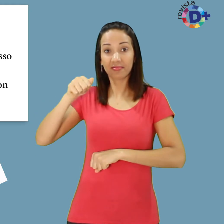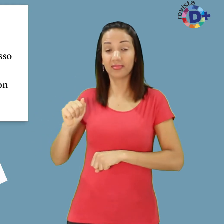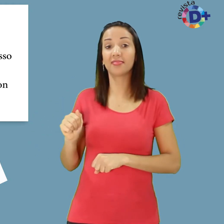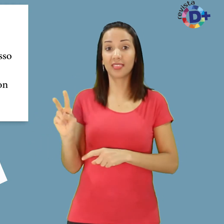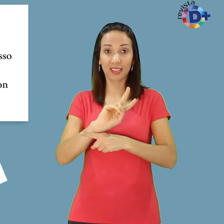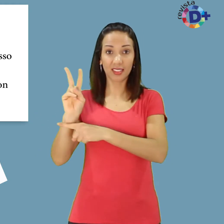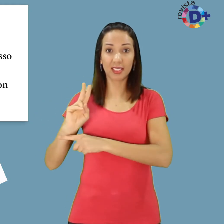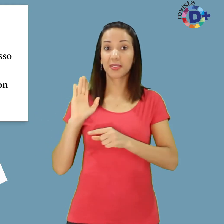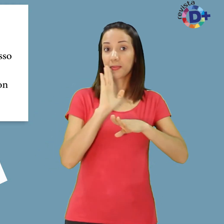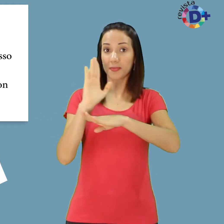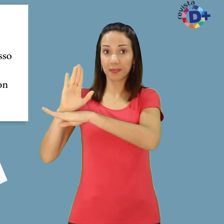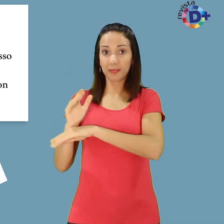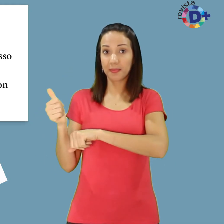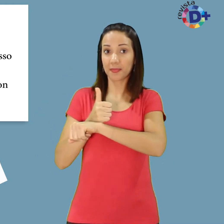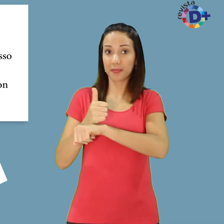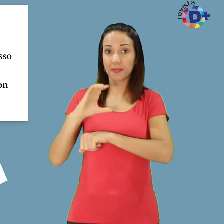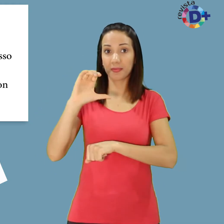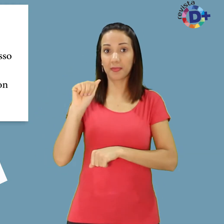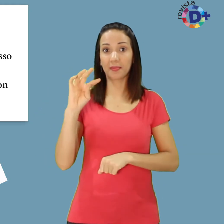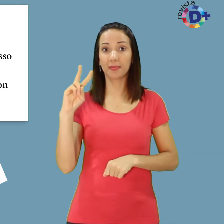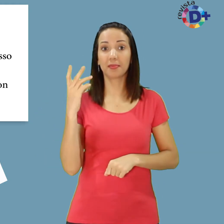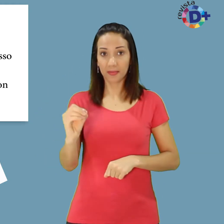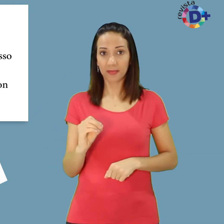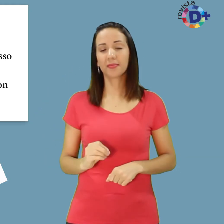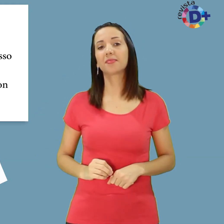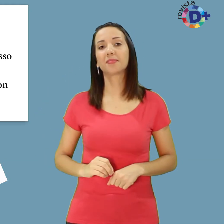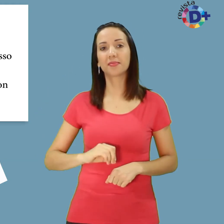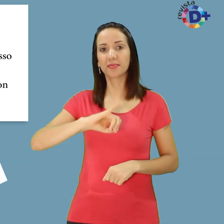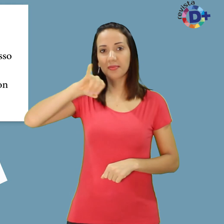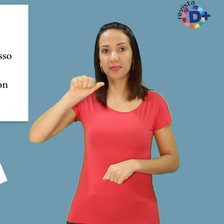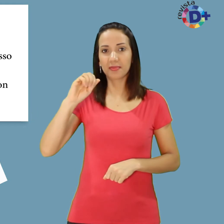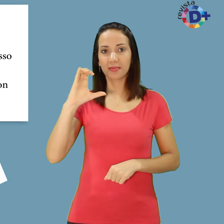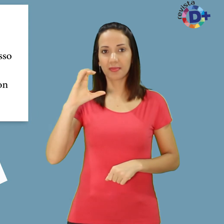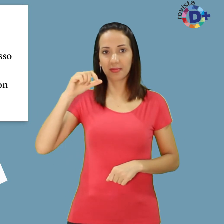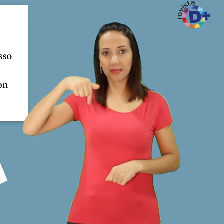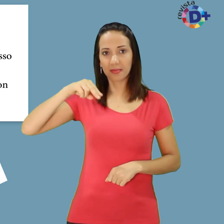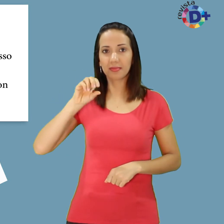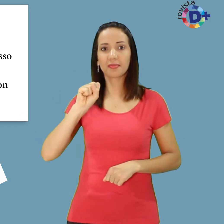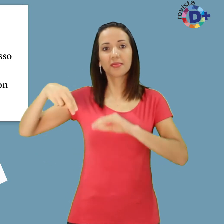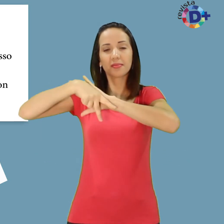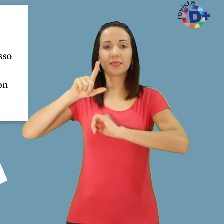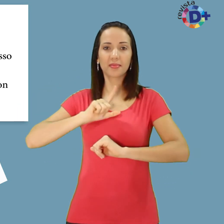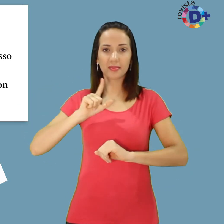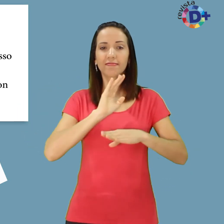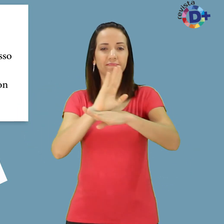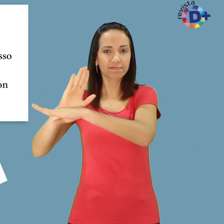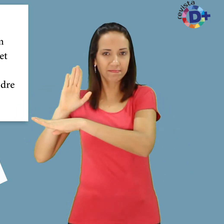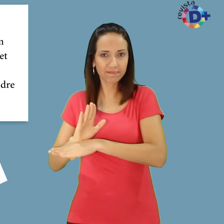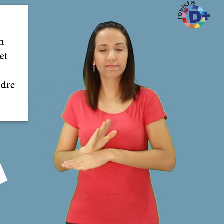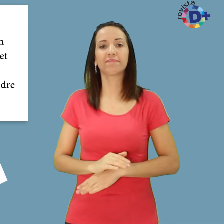Supervisora de Assessoria de Carreira da Cato E Jackson Marcondes, Assistente Comercial da Cato 14